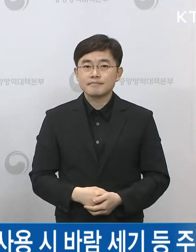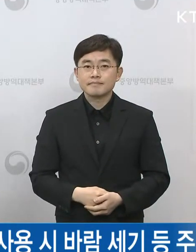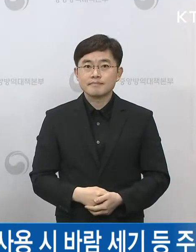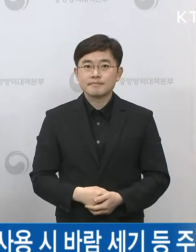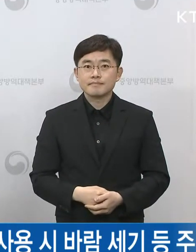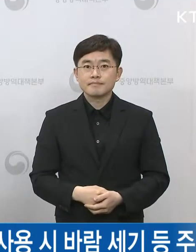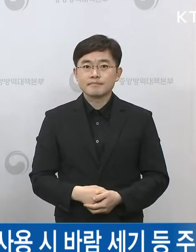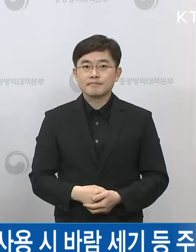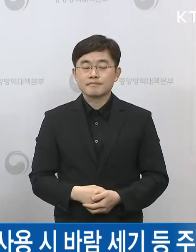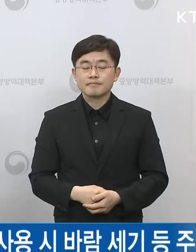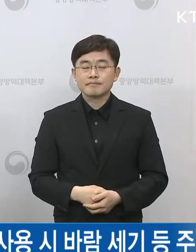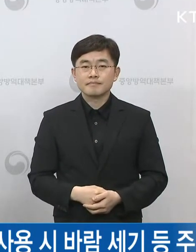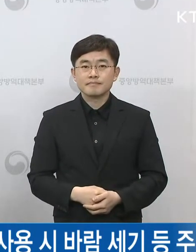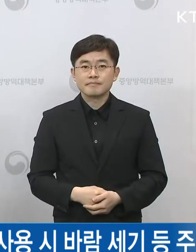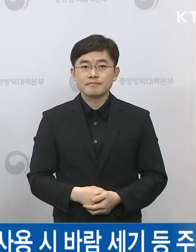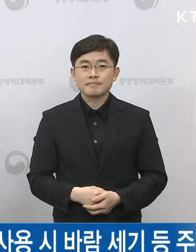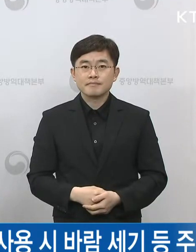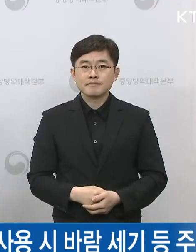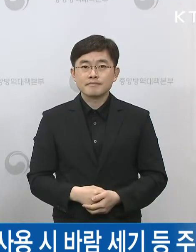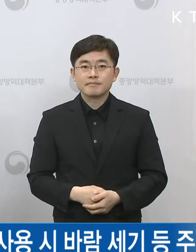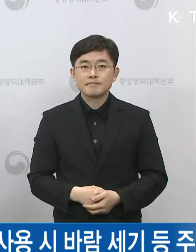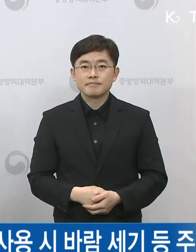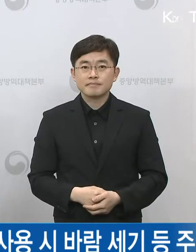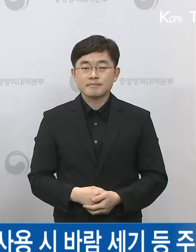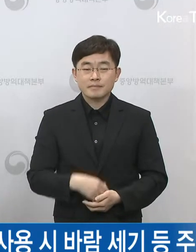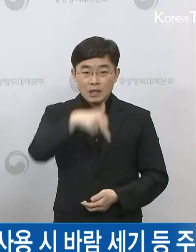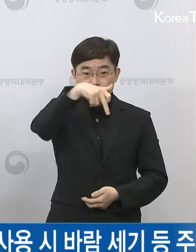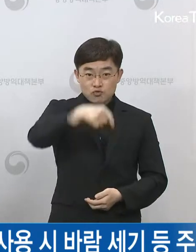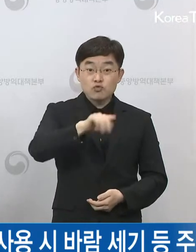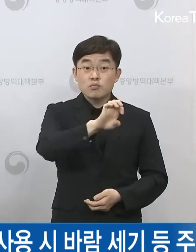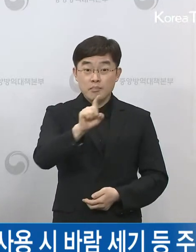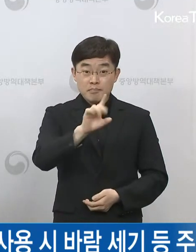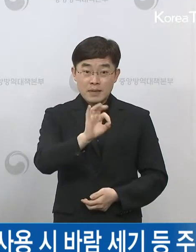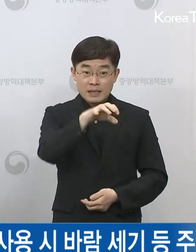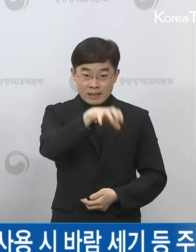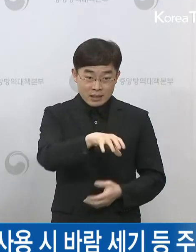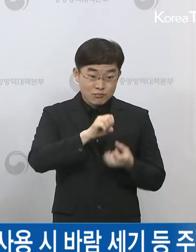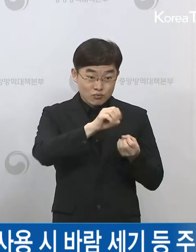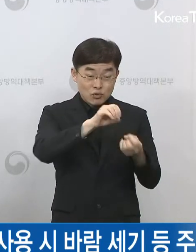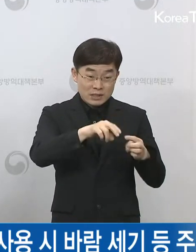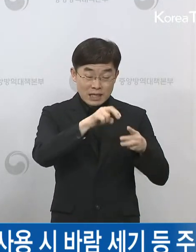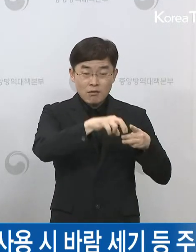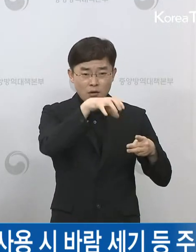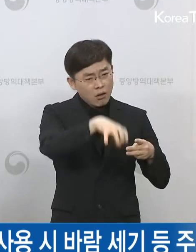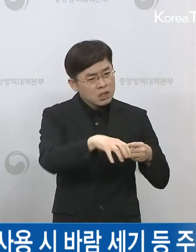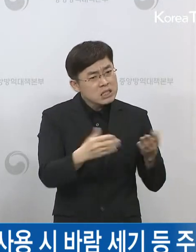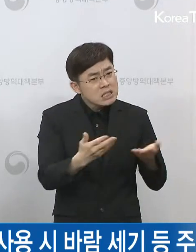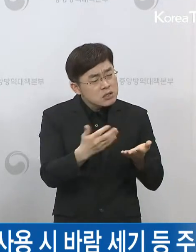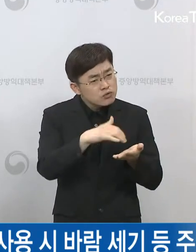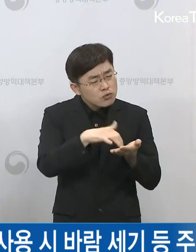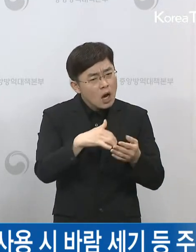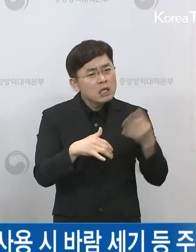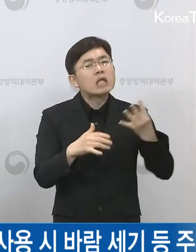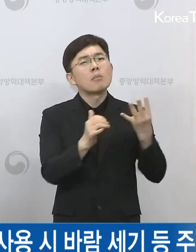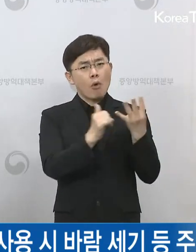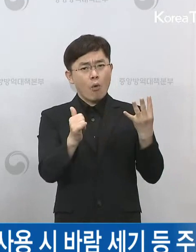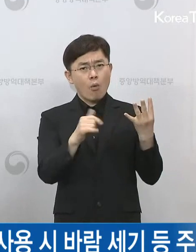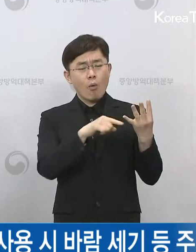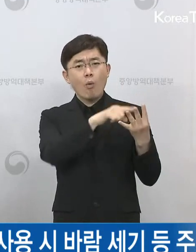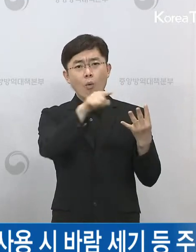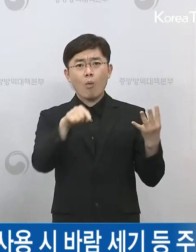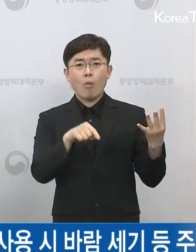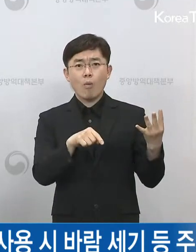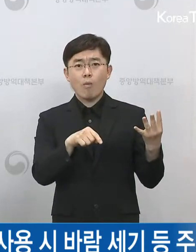네, 누시스의 공무소입니다. 쿠팡 물류센터 관련해서 한 4천여 명 정도 근무 항모로 파악하고 계셨다고